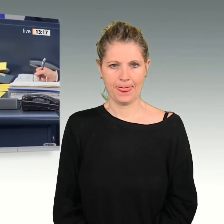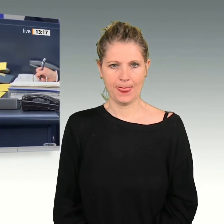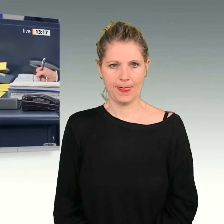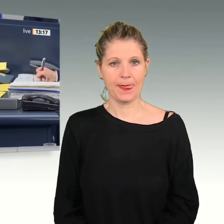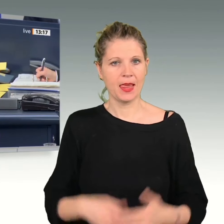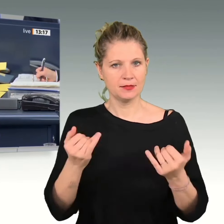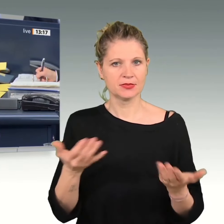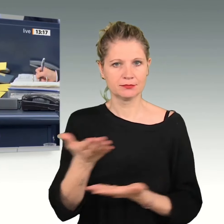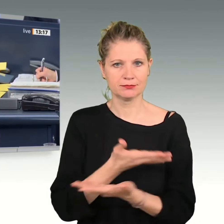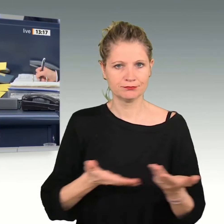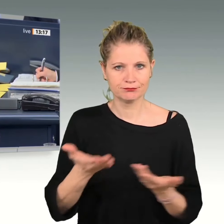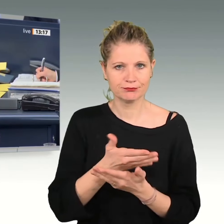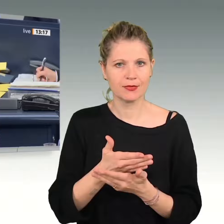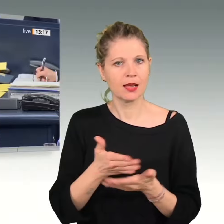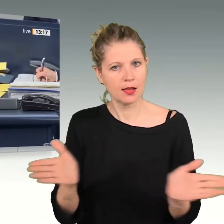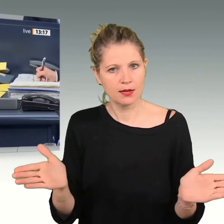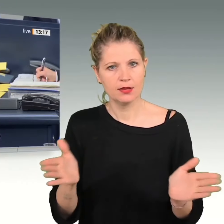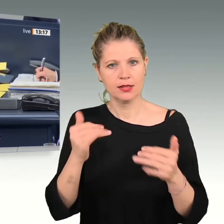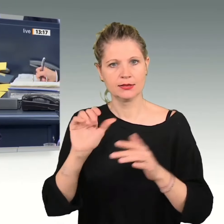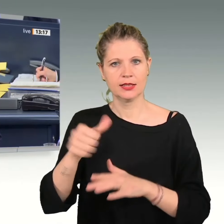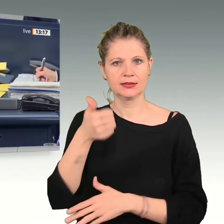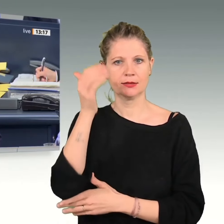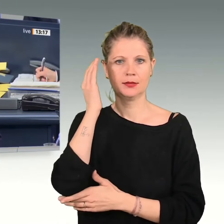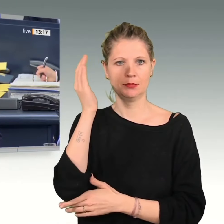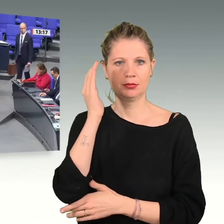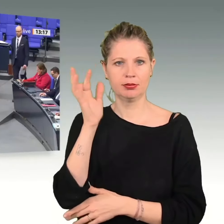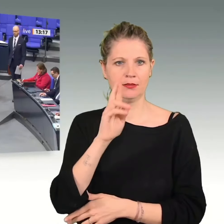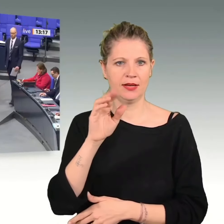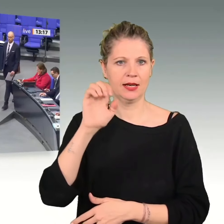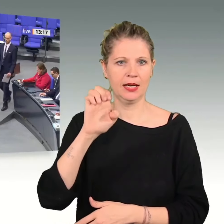Ich eröffne die Aussprache. Das Wort hat Enrico Komning für die AfD-Fraktion.